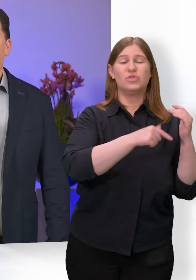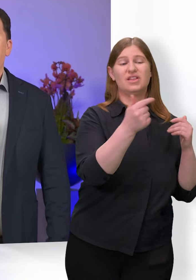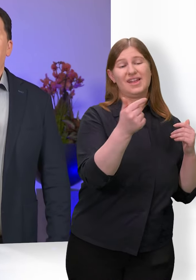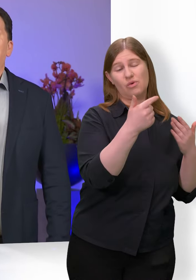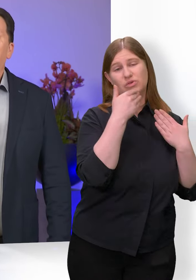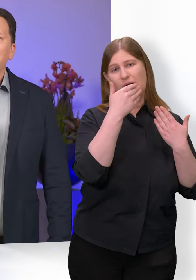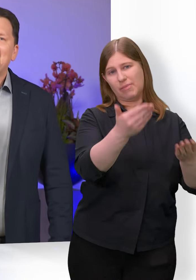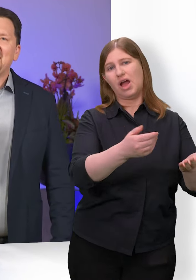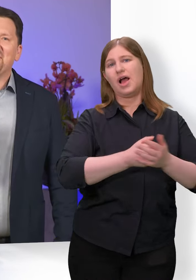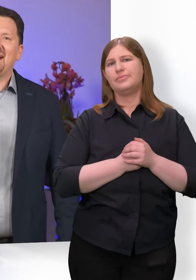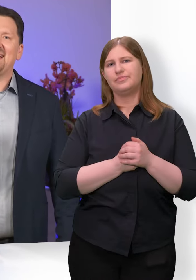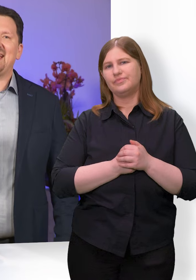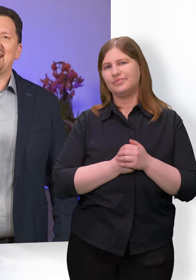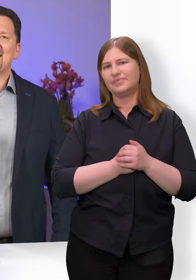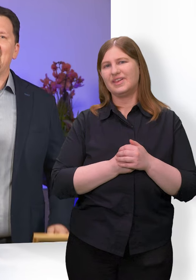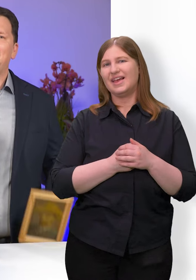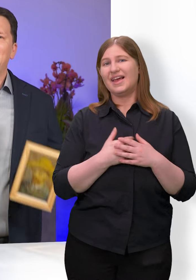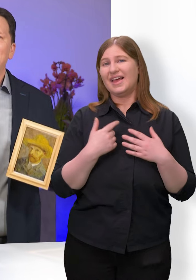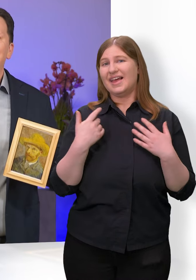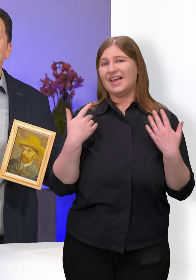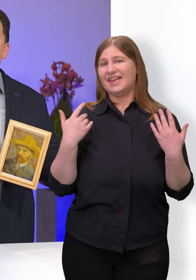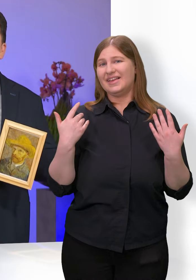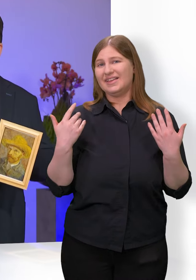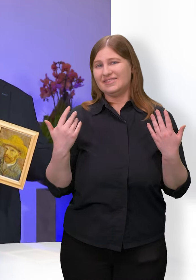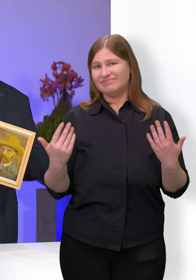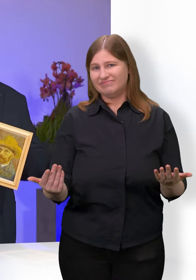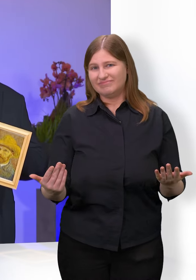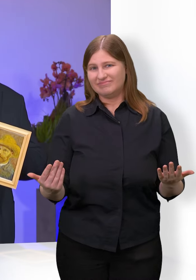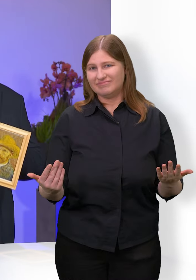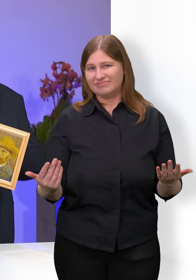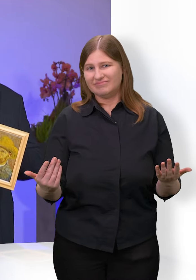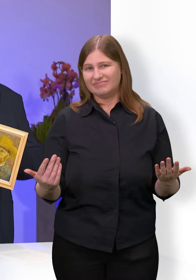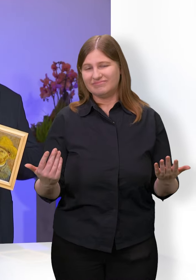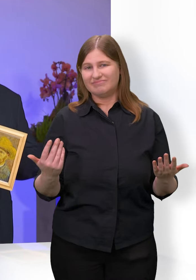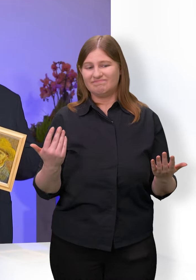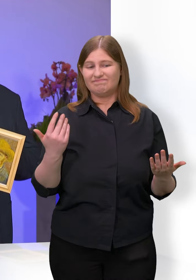Wohl dem, der in seinem Leben einen Unterstützer hat.